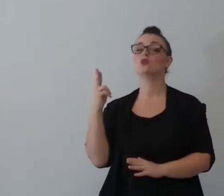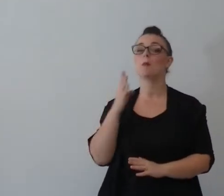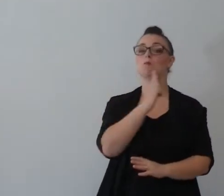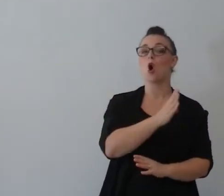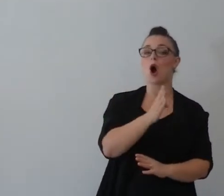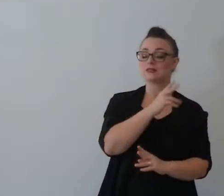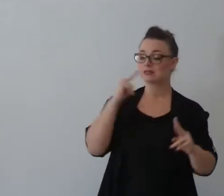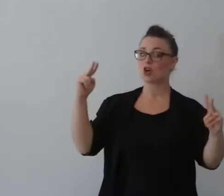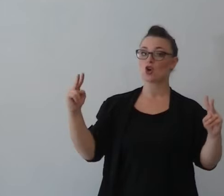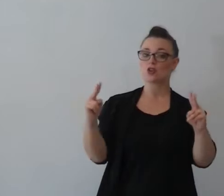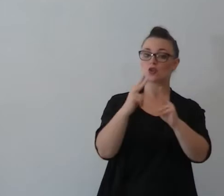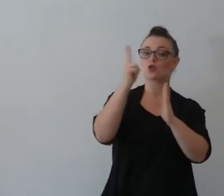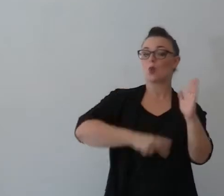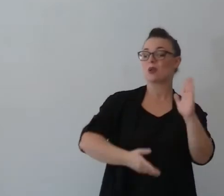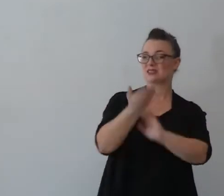rottamenti tra